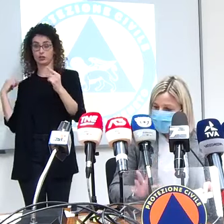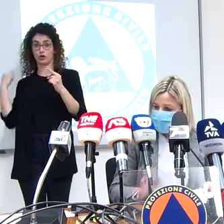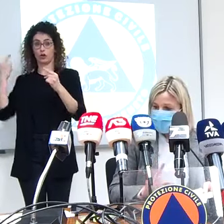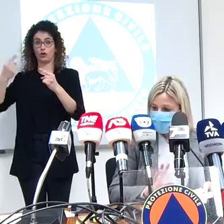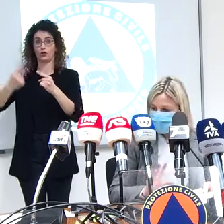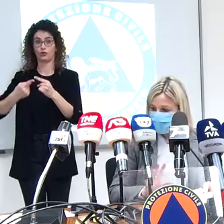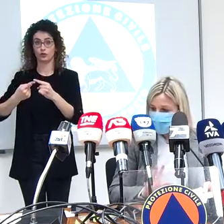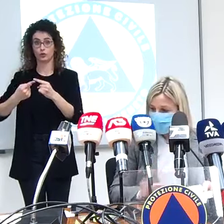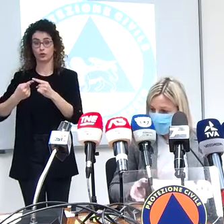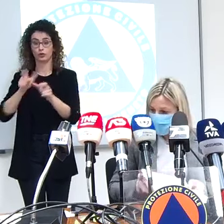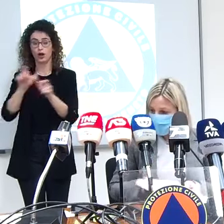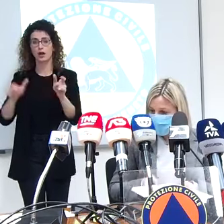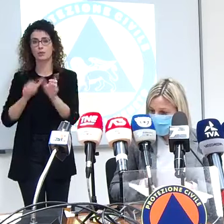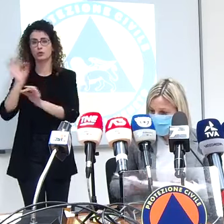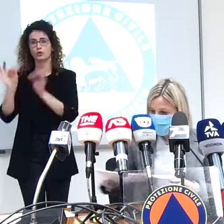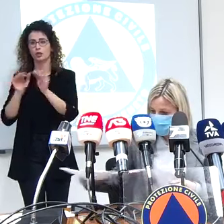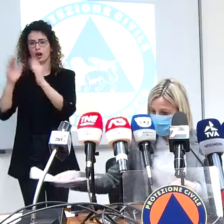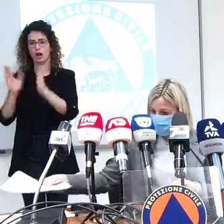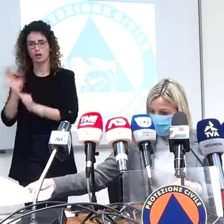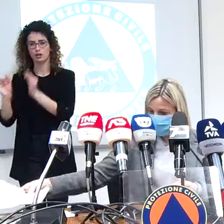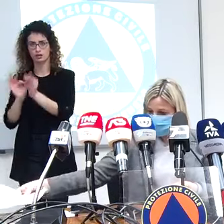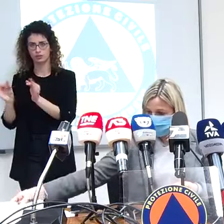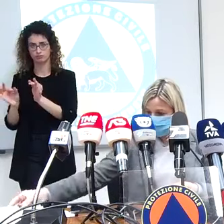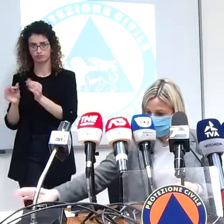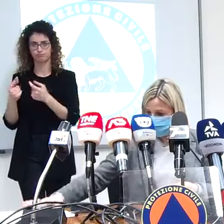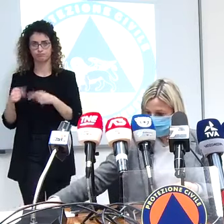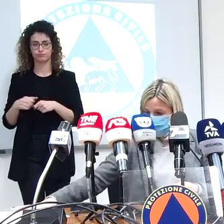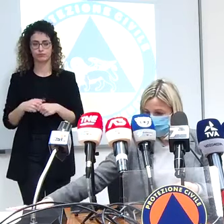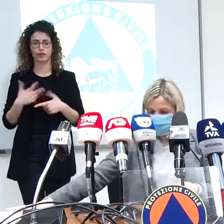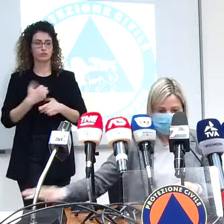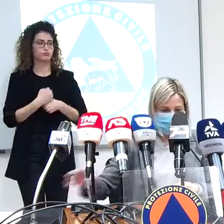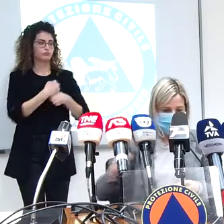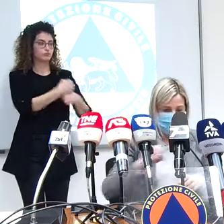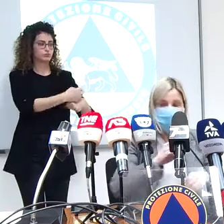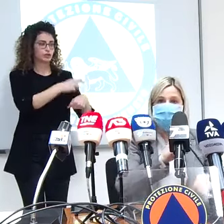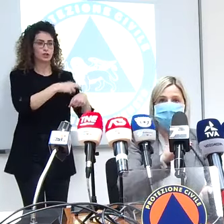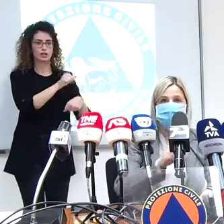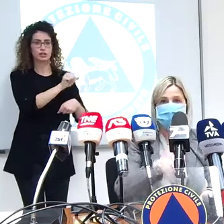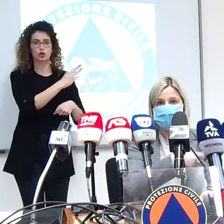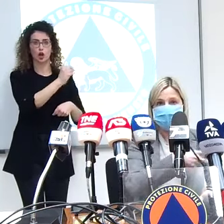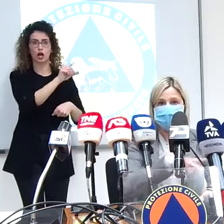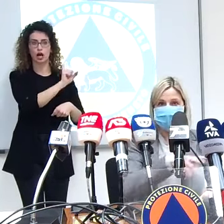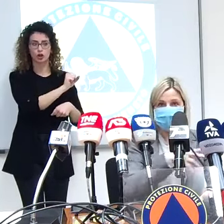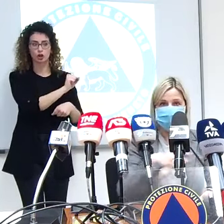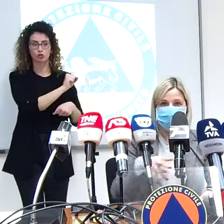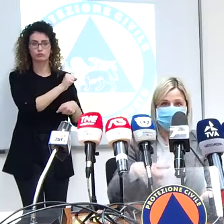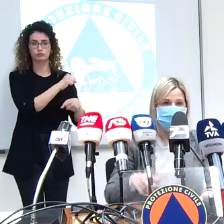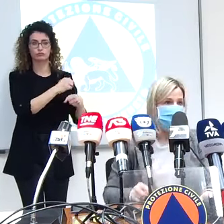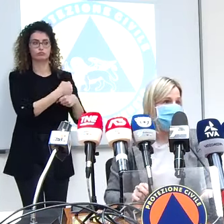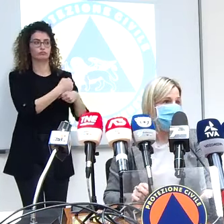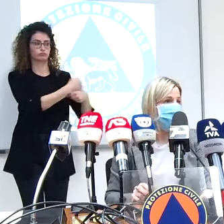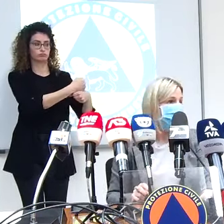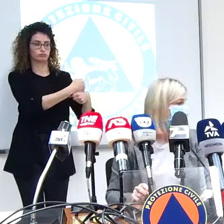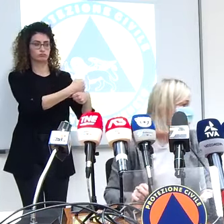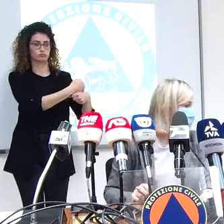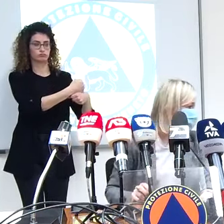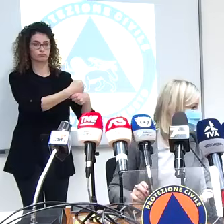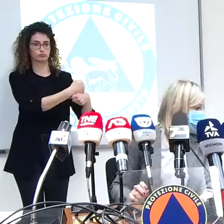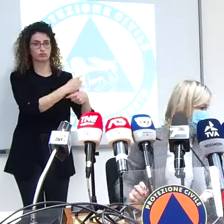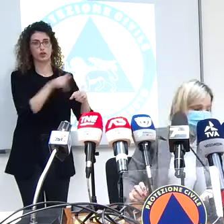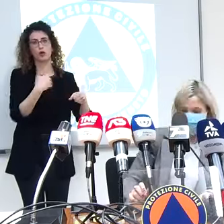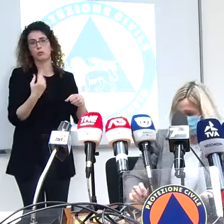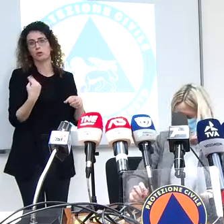io lascerei il posto la dottoressa Scroccaro e poi eventualmente rispondo anche io ma prima che così andiamo un po' in fila